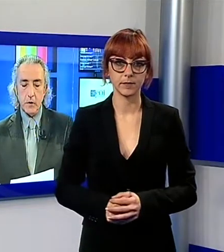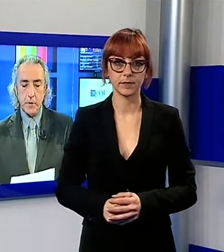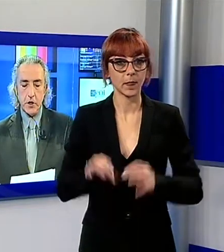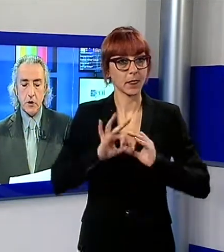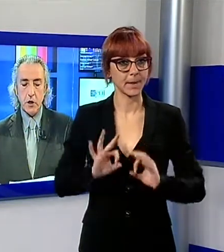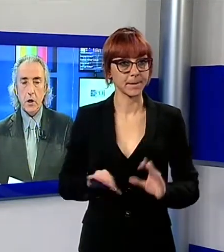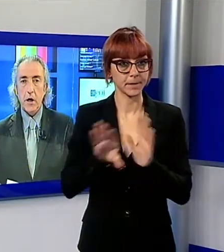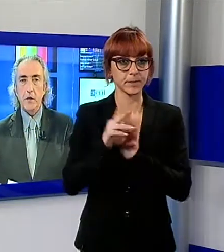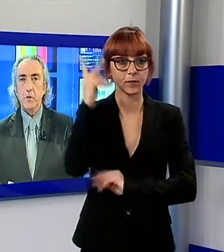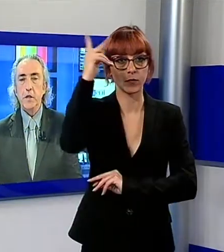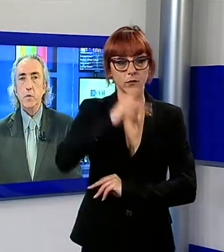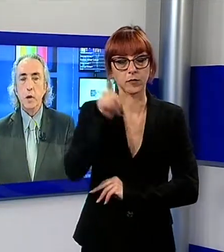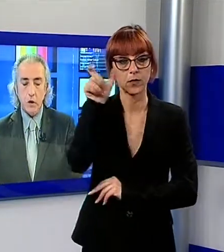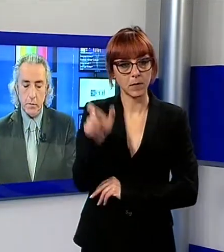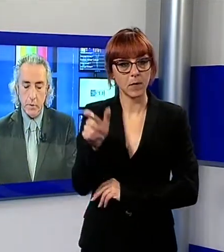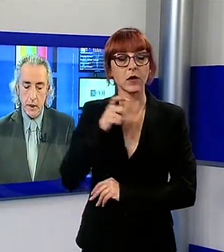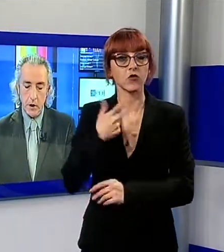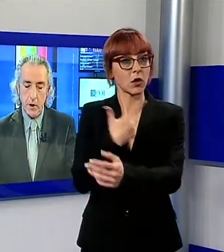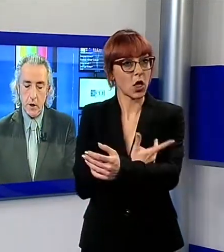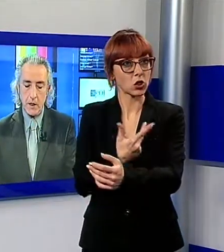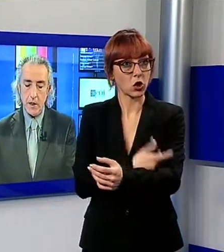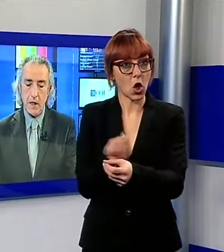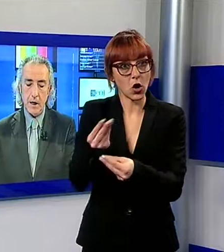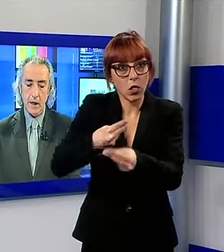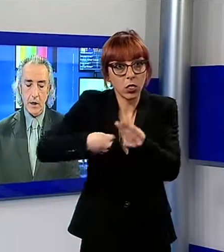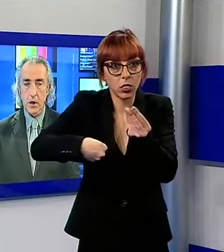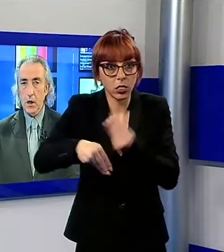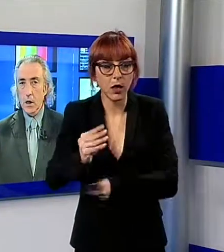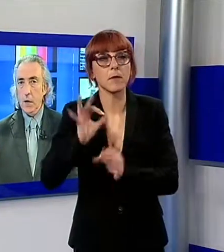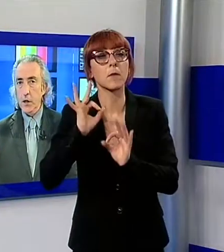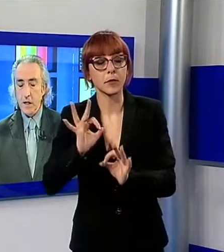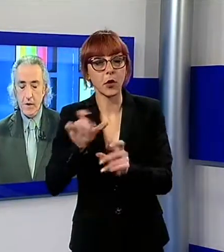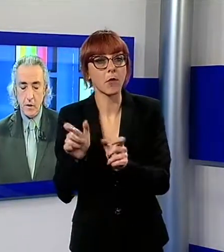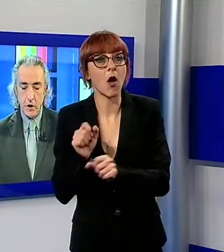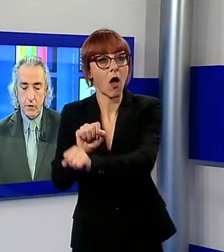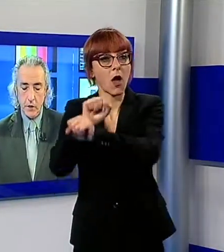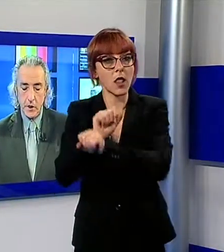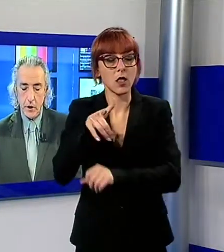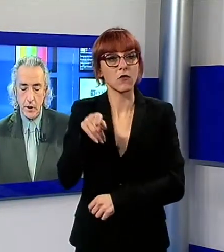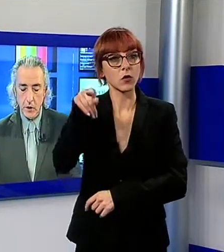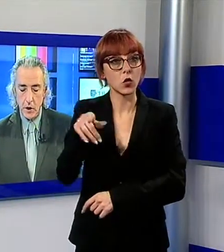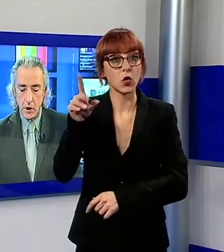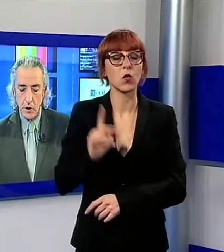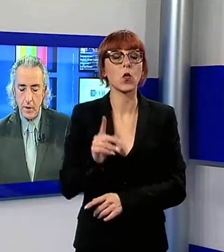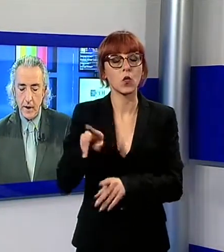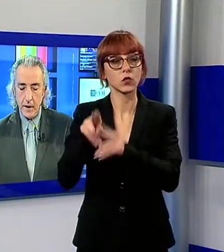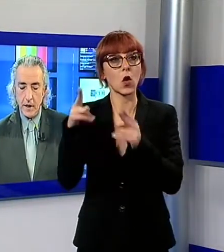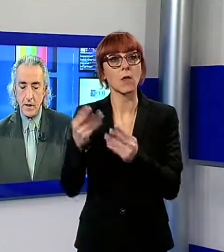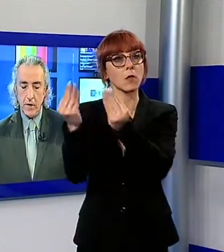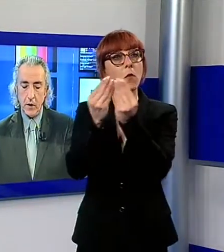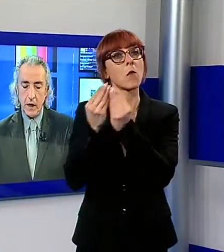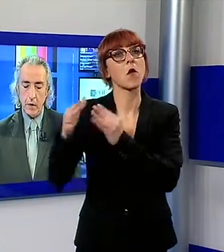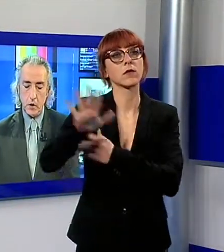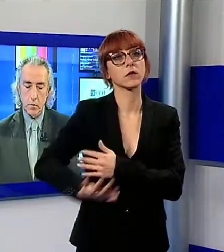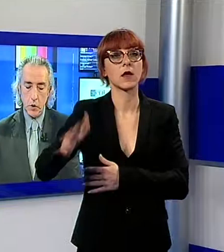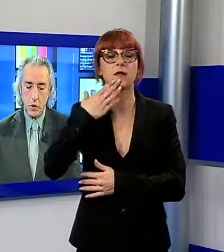arrestato uno spacciatore di droga sorpreso mercoledì pomeriggio nei boschi di Sant'Alessio. La polizia aveva acquisito informazioni da due tossicodipendenti che